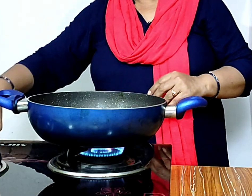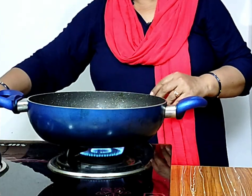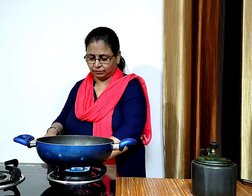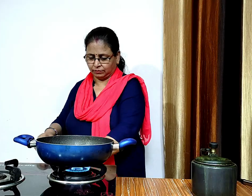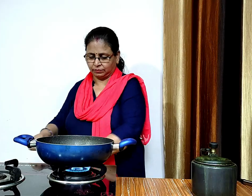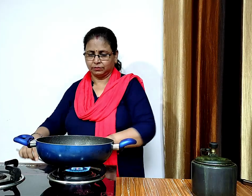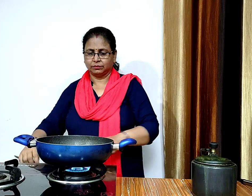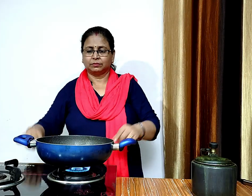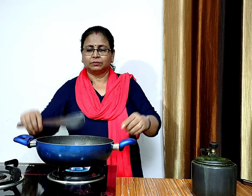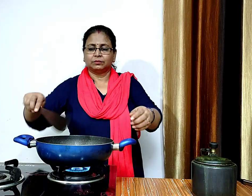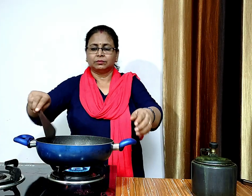देख लेते हैं